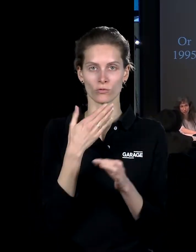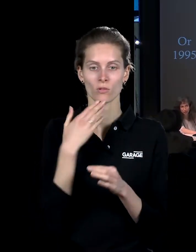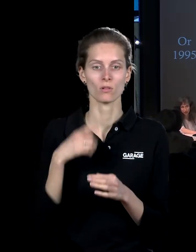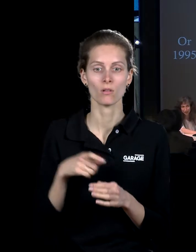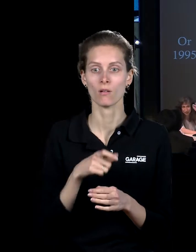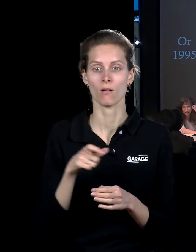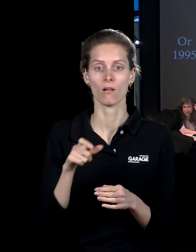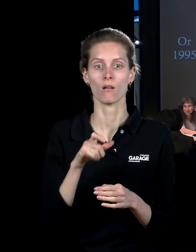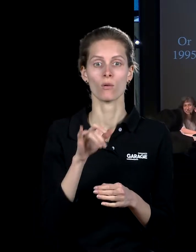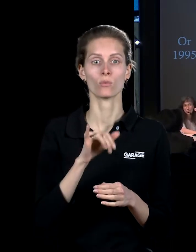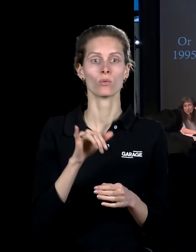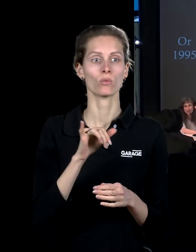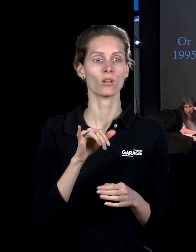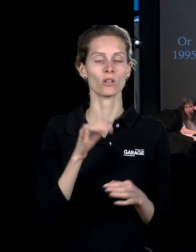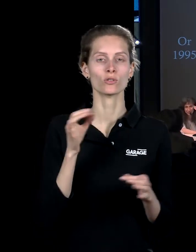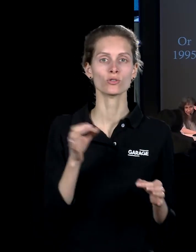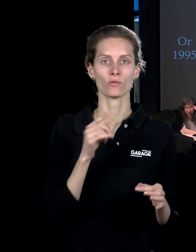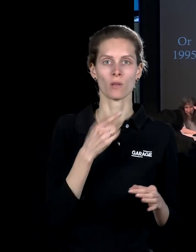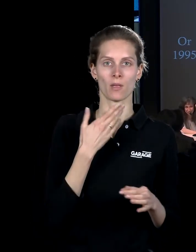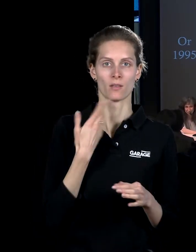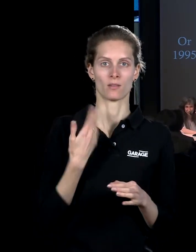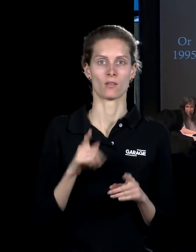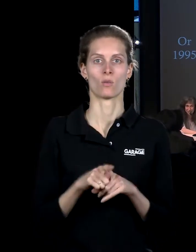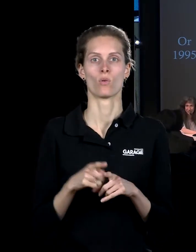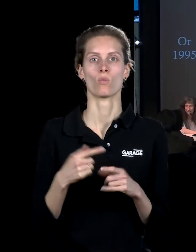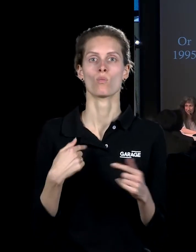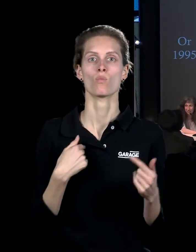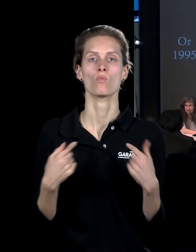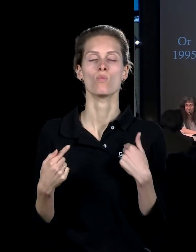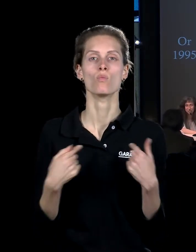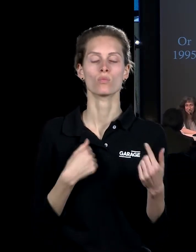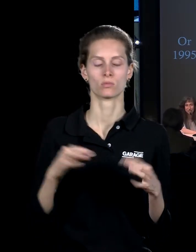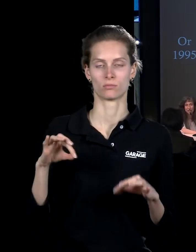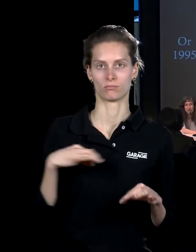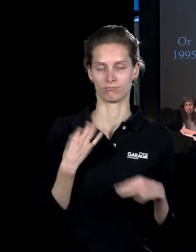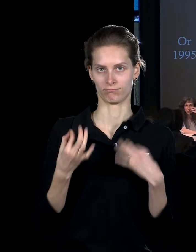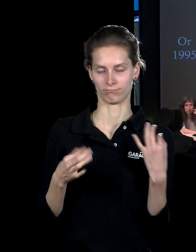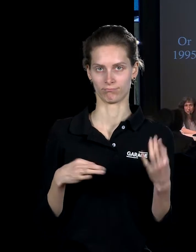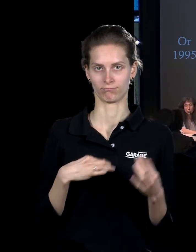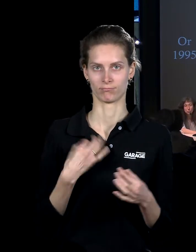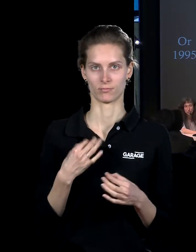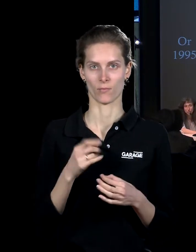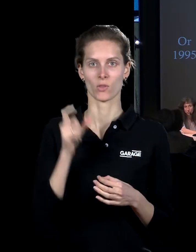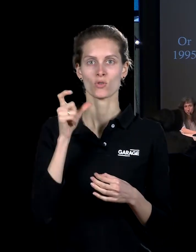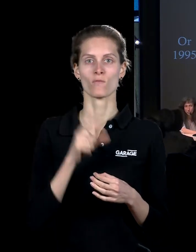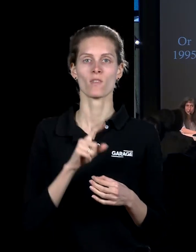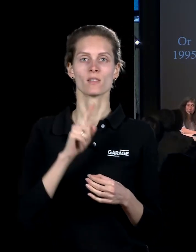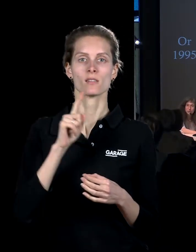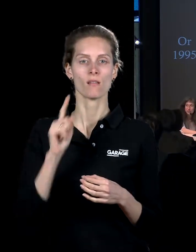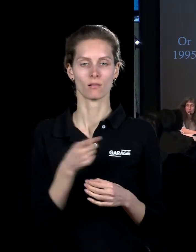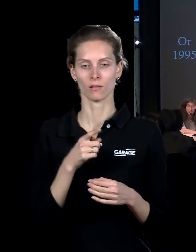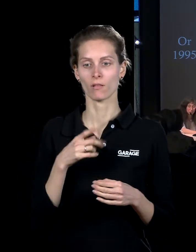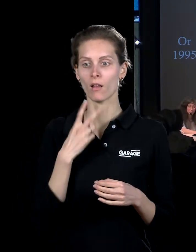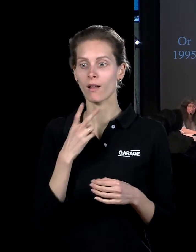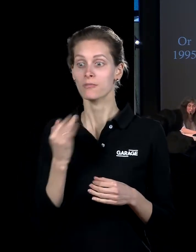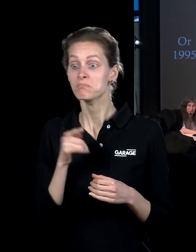никуда не приходит. Это довольно мучительное испытание. То есть, как бы-то заставляет человека буквально свернуть проторенного пути